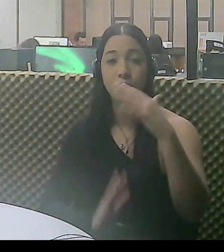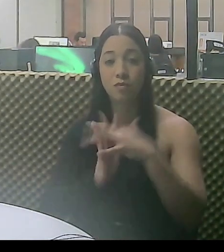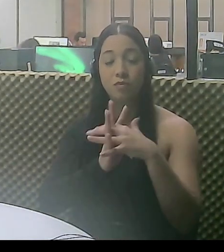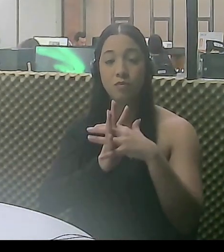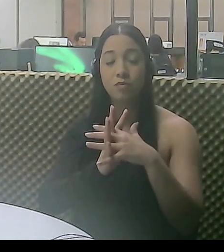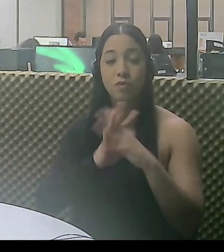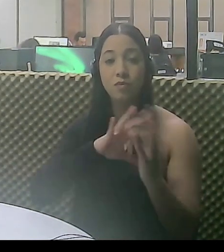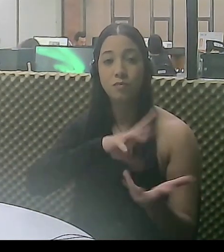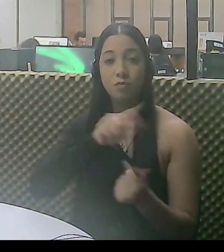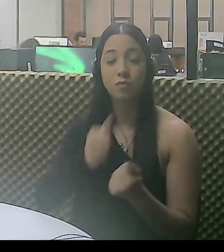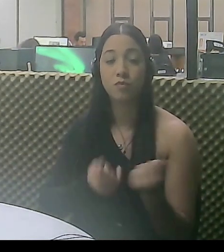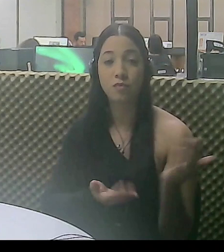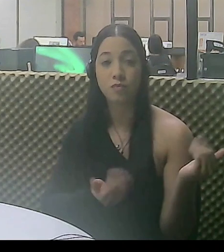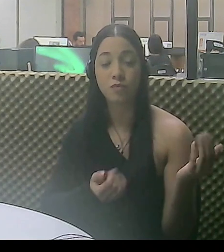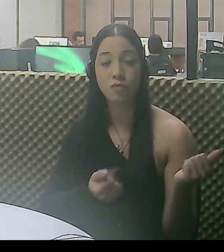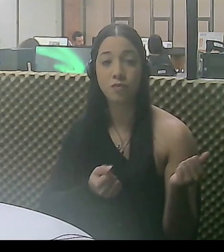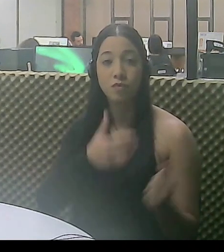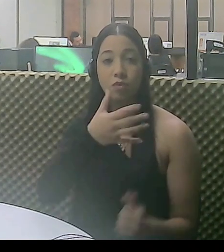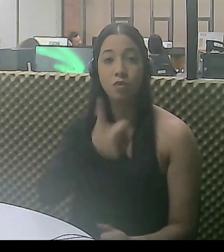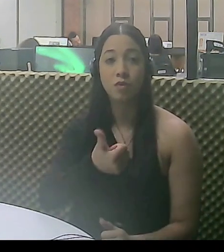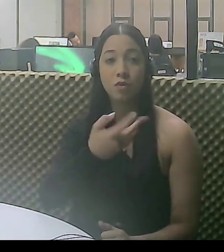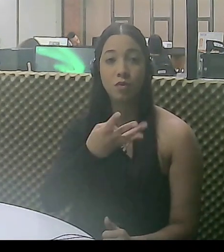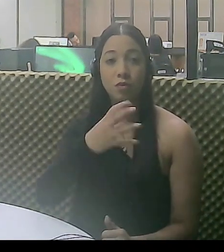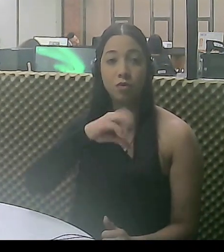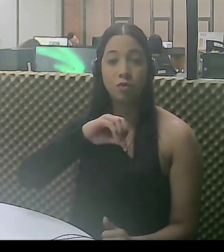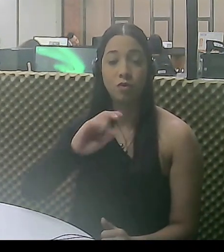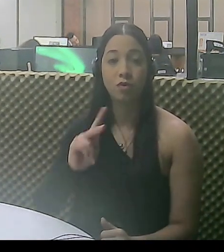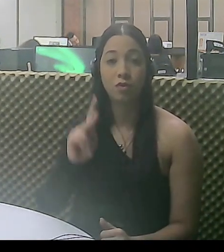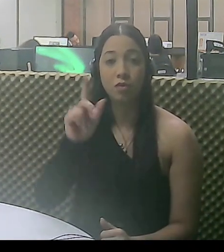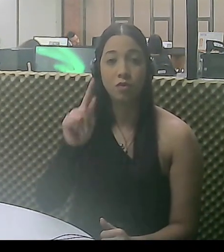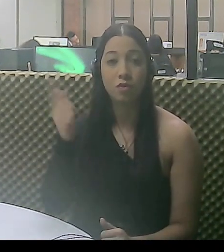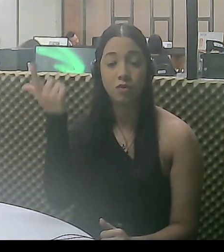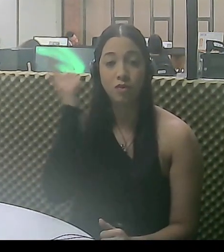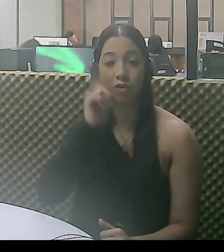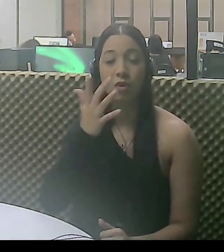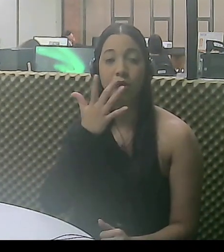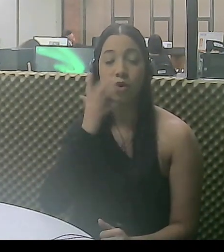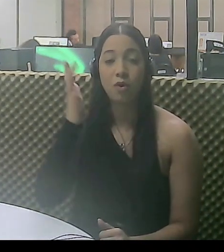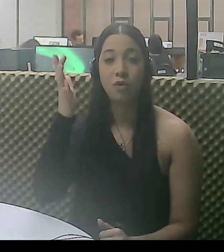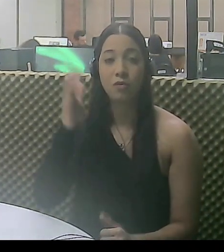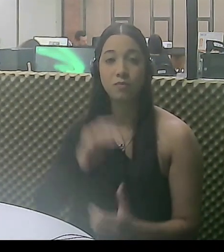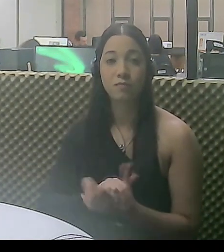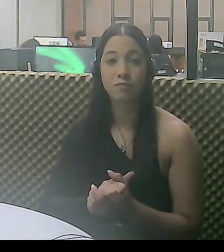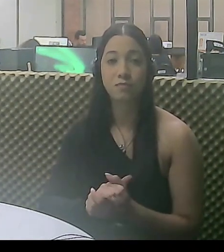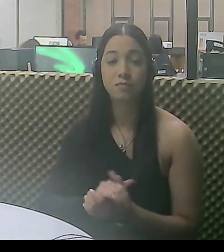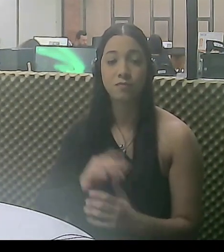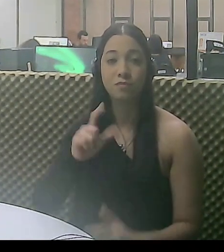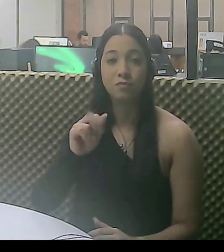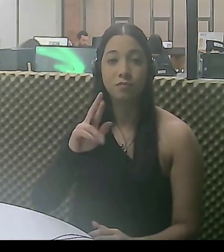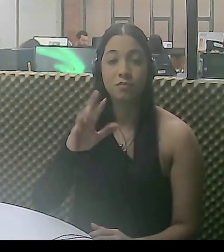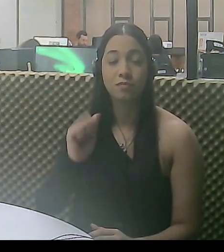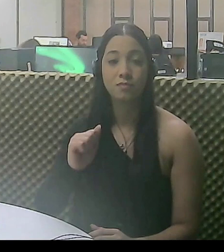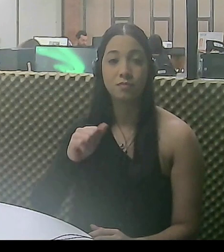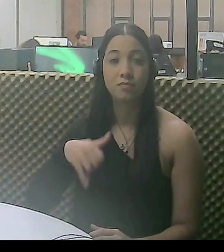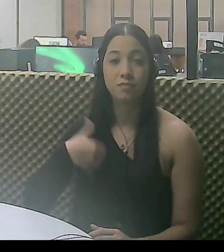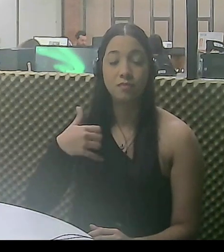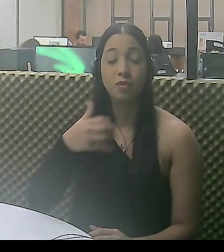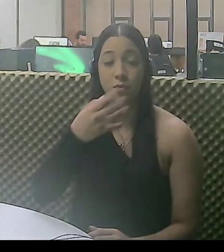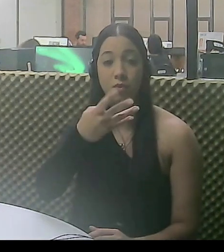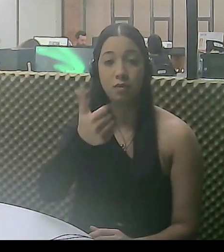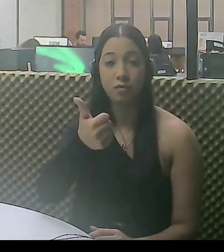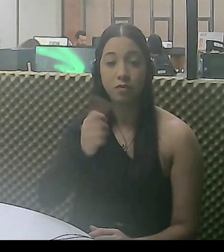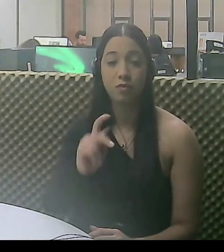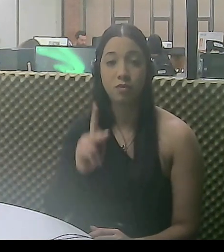júnior ao levantar 149 quilos e conquistou a medalha de ouro. Lara Lima, categoria 41 quilos,